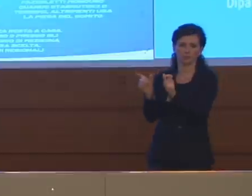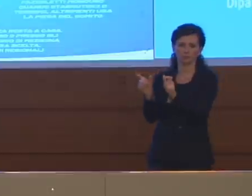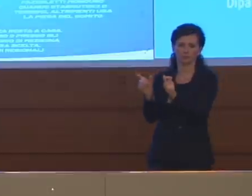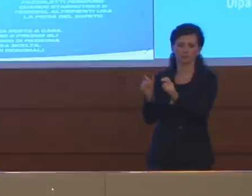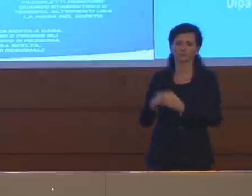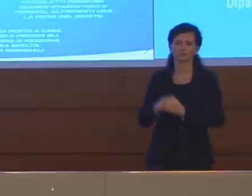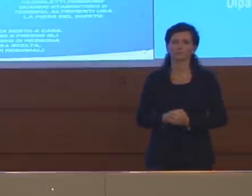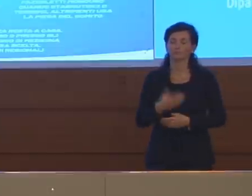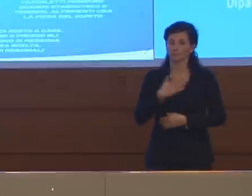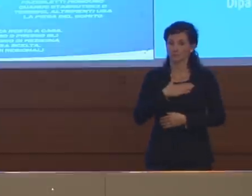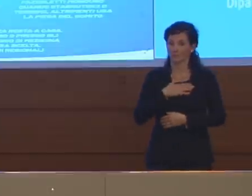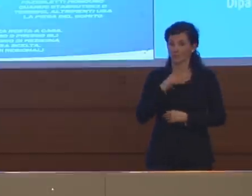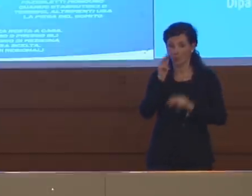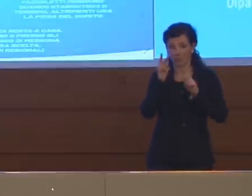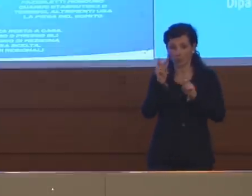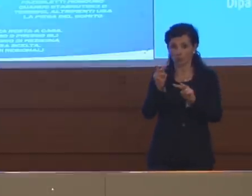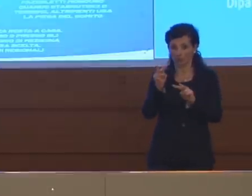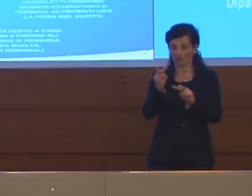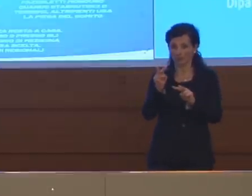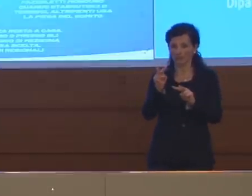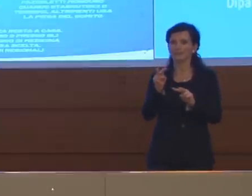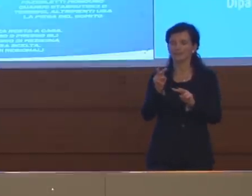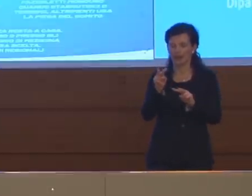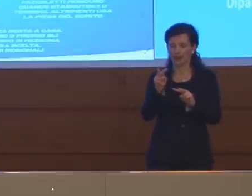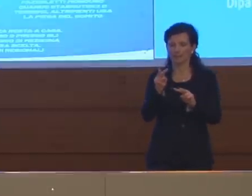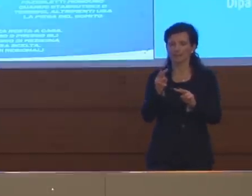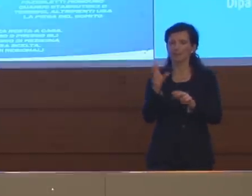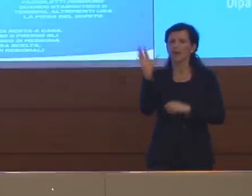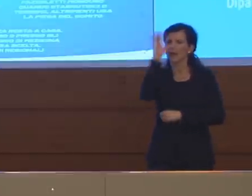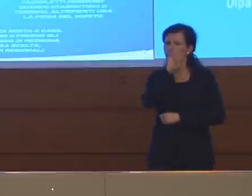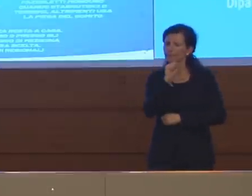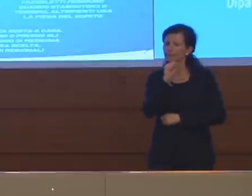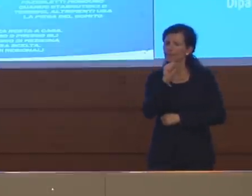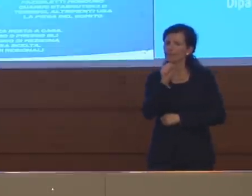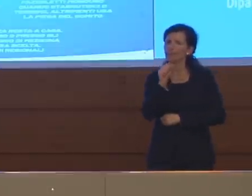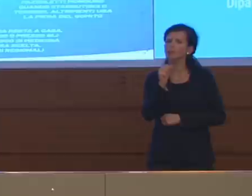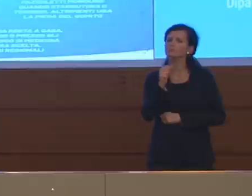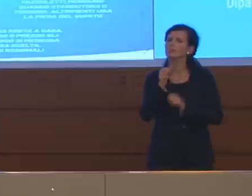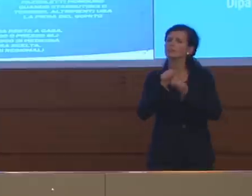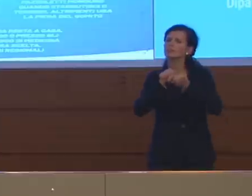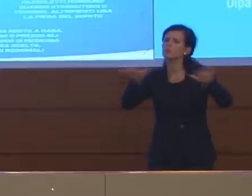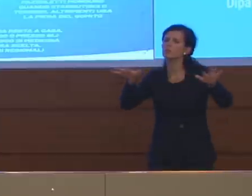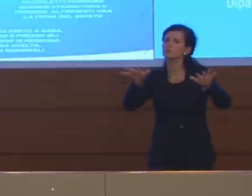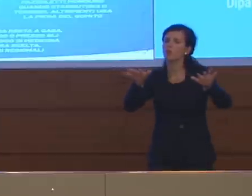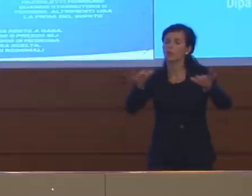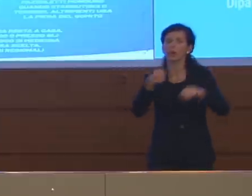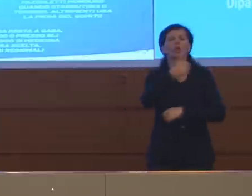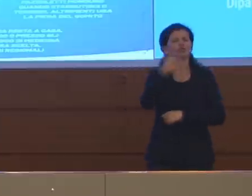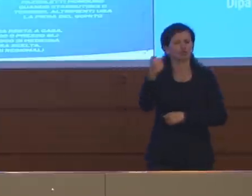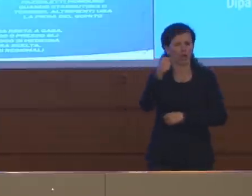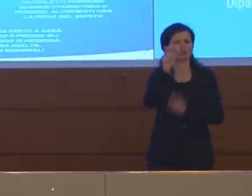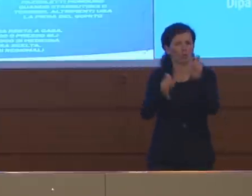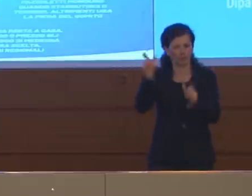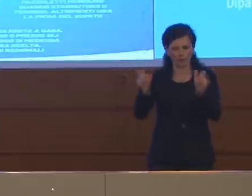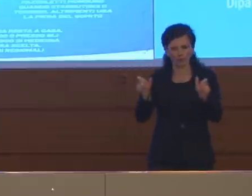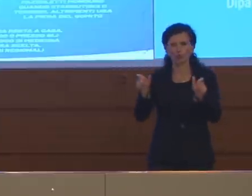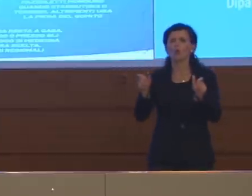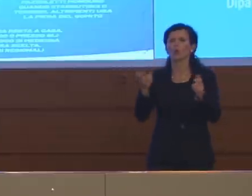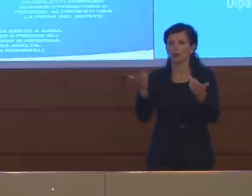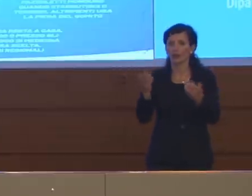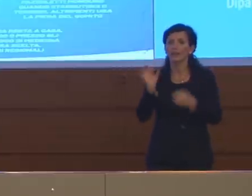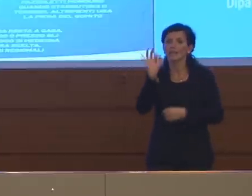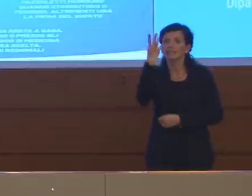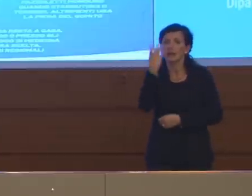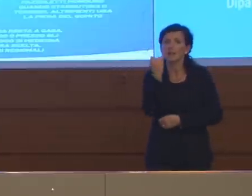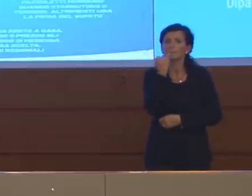vista nostro, il dato più importante è capire quanto è diffuso. 100 casi invece diffusi in un territorio molto ampio, tanti piccoli focolai